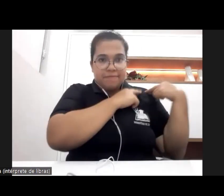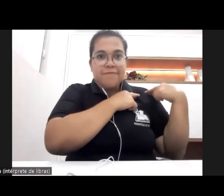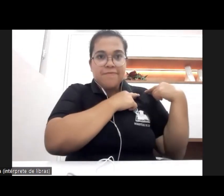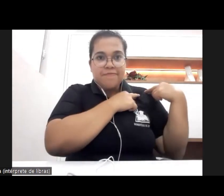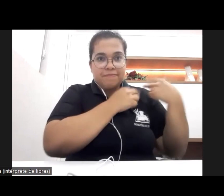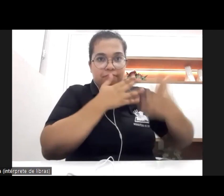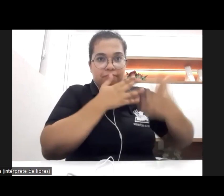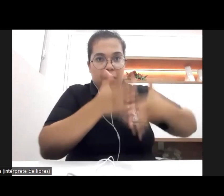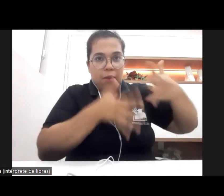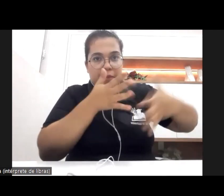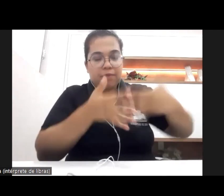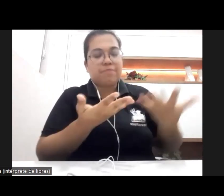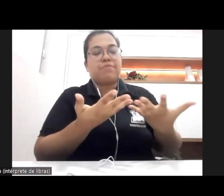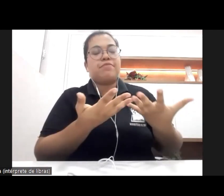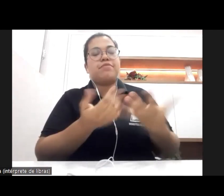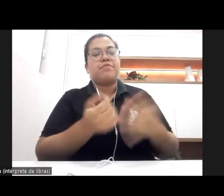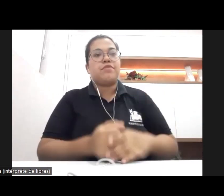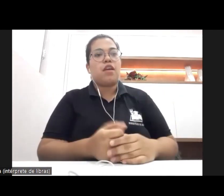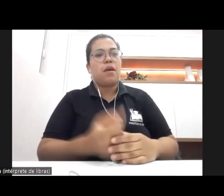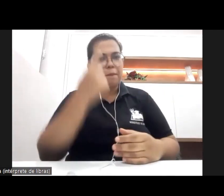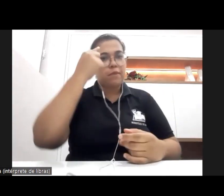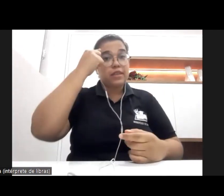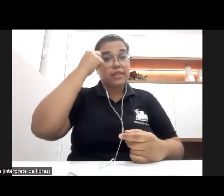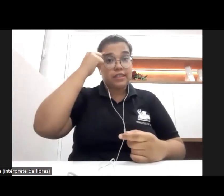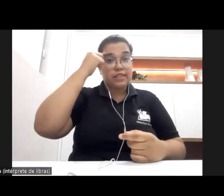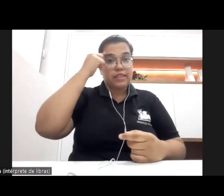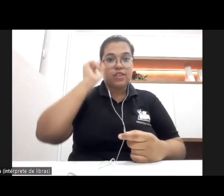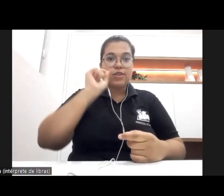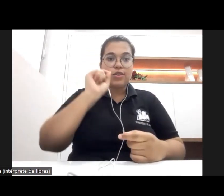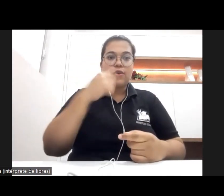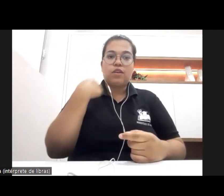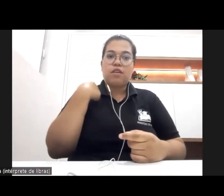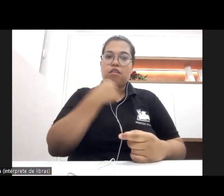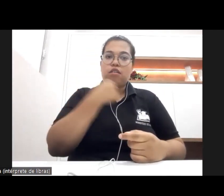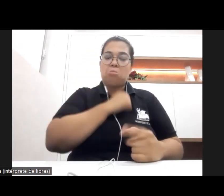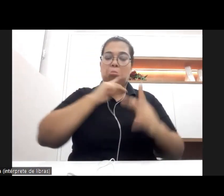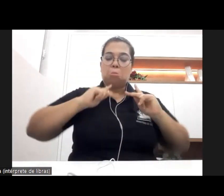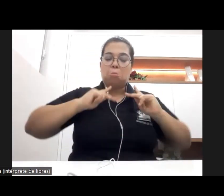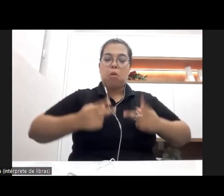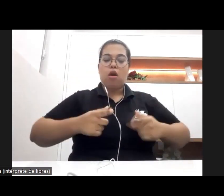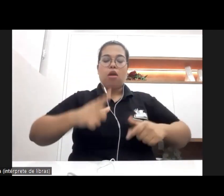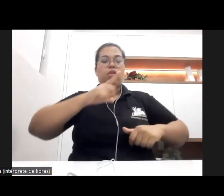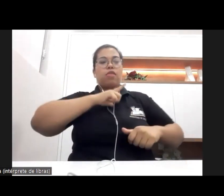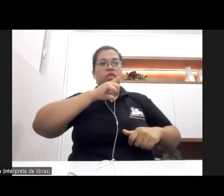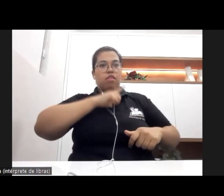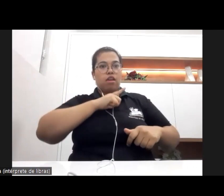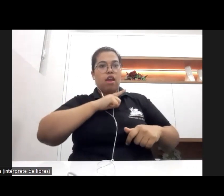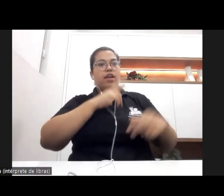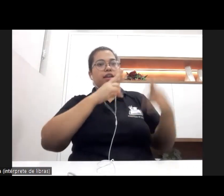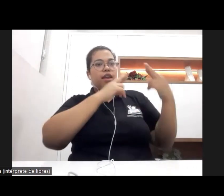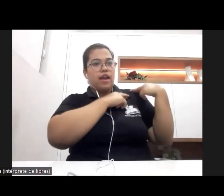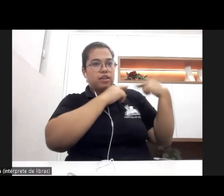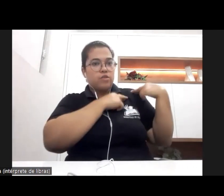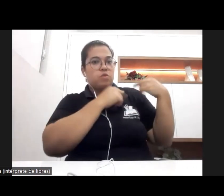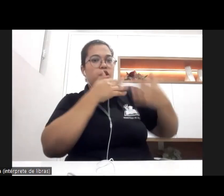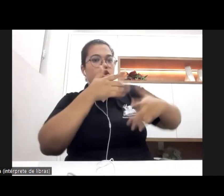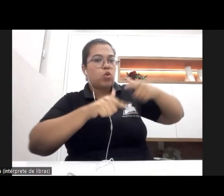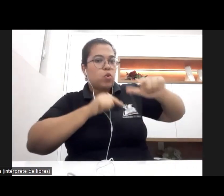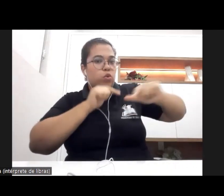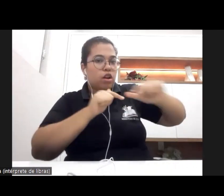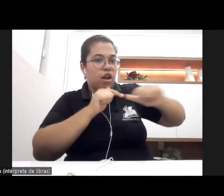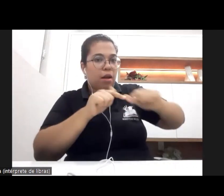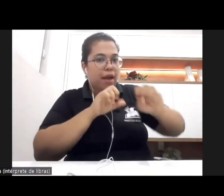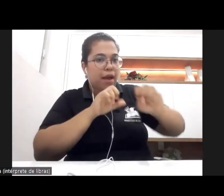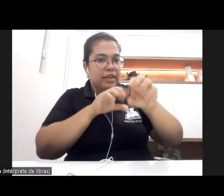pensando o que temos de particular no exercício dessas competências e atribuições no âmbito da educação